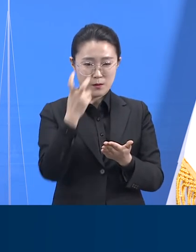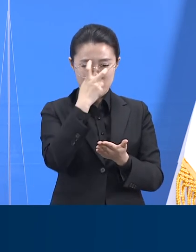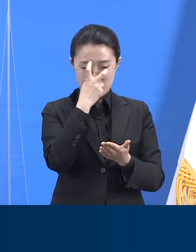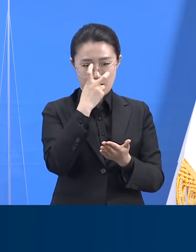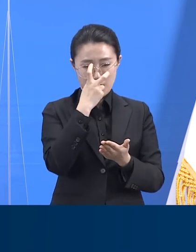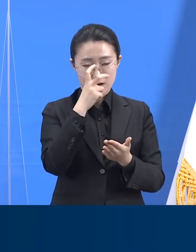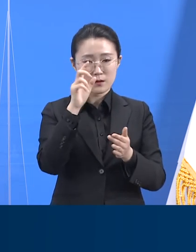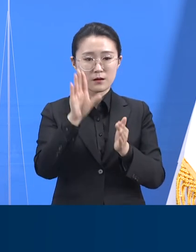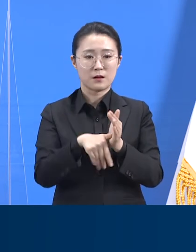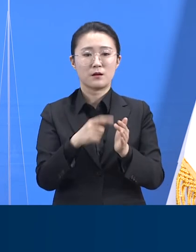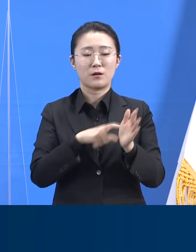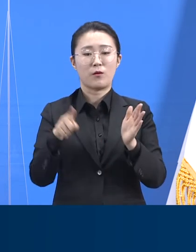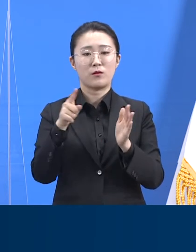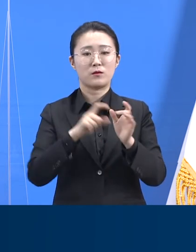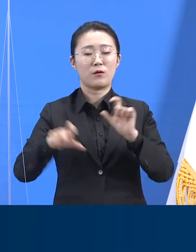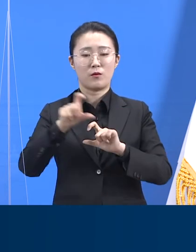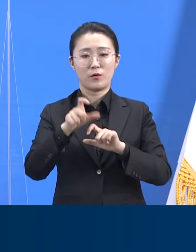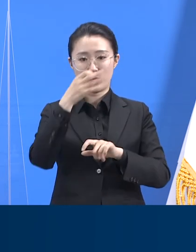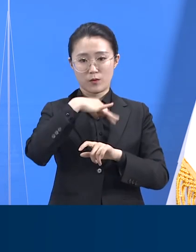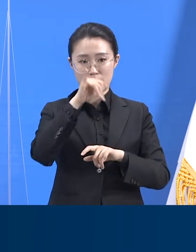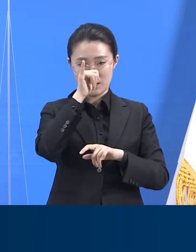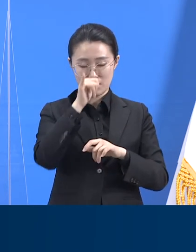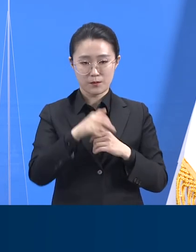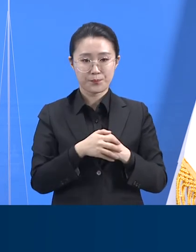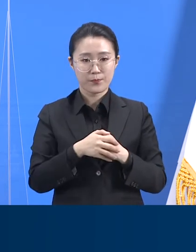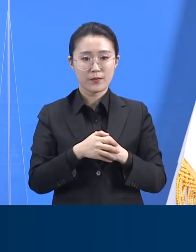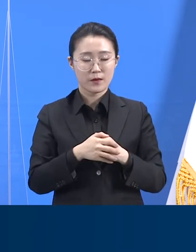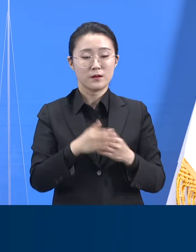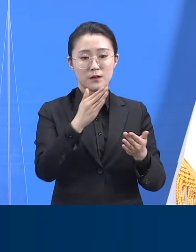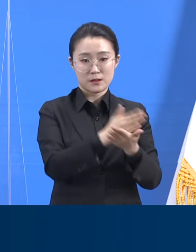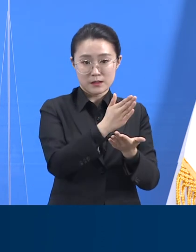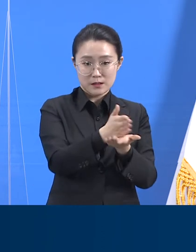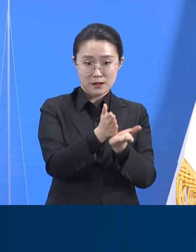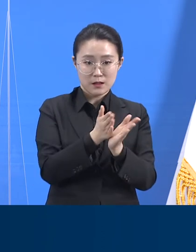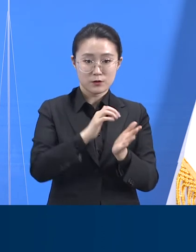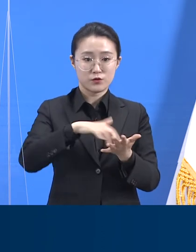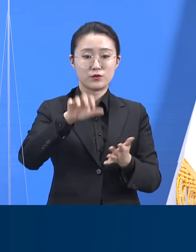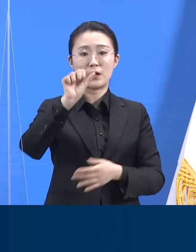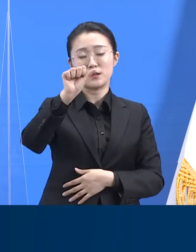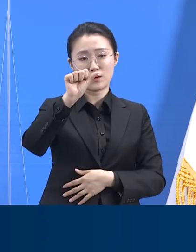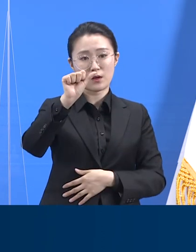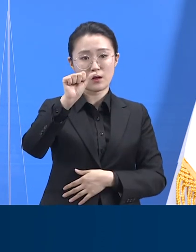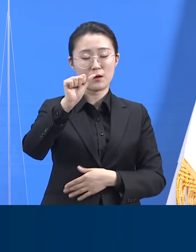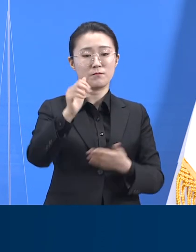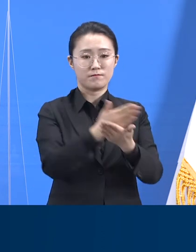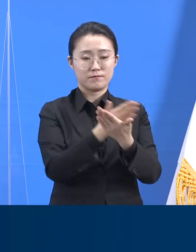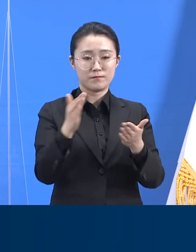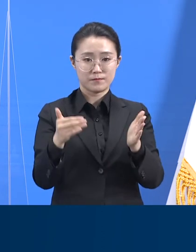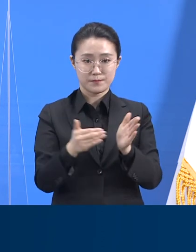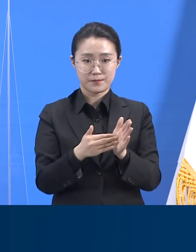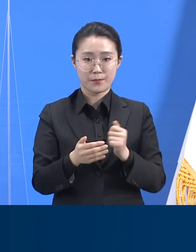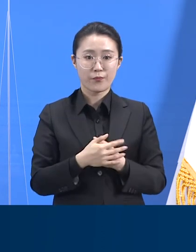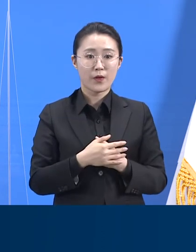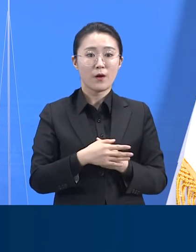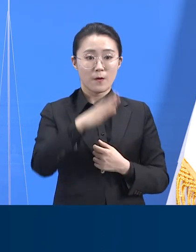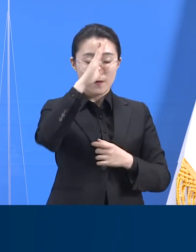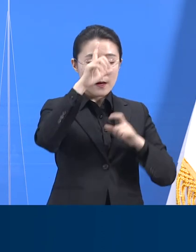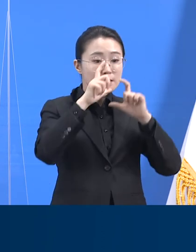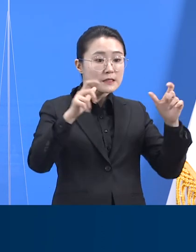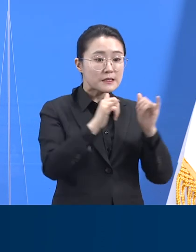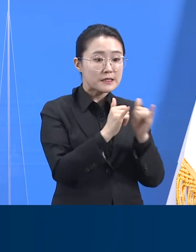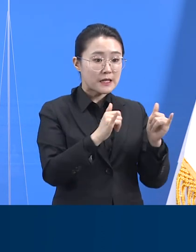,258명을 크게 5개 그룹으로 분류했습니다. 확진자 접촉자 그룹, 10인 이상의